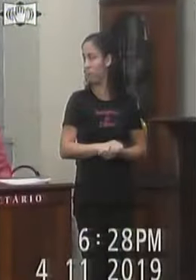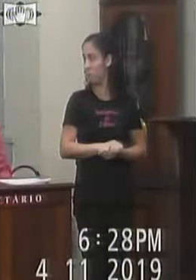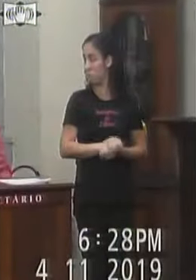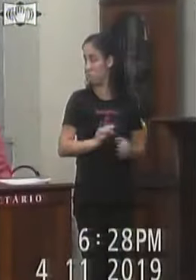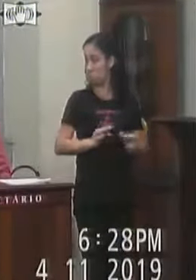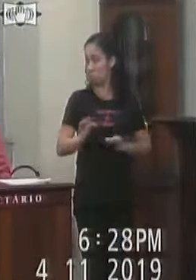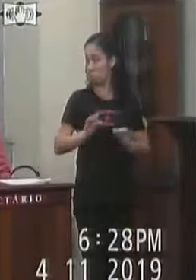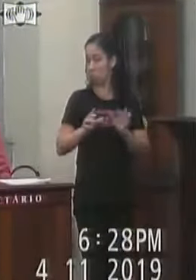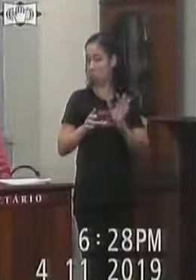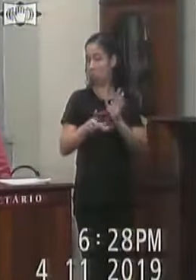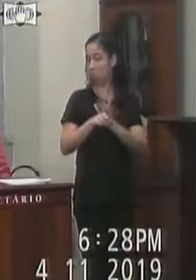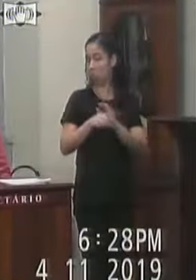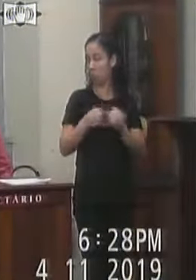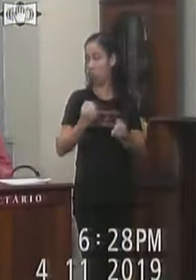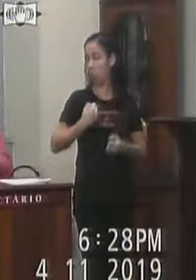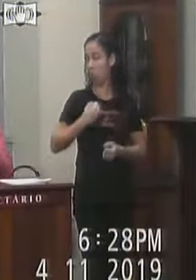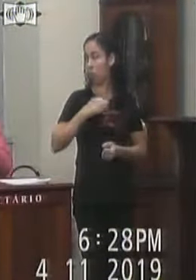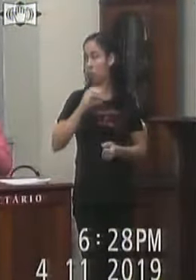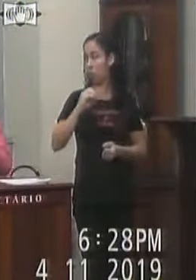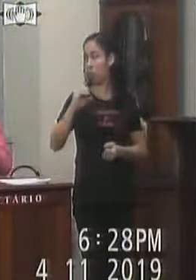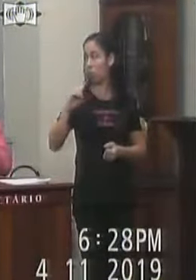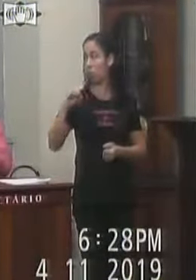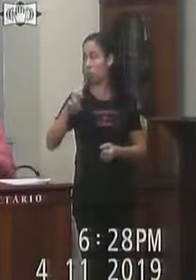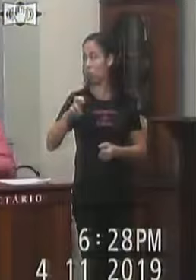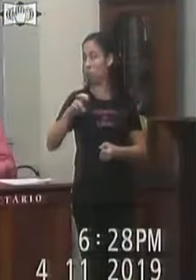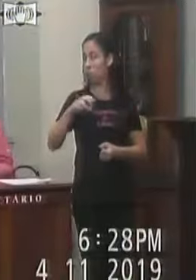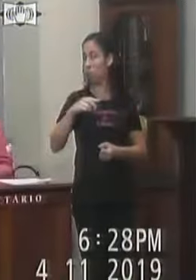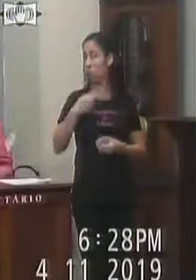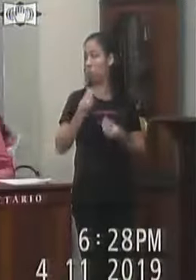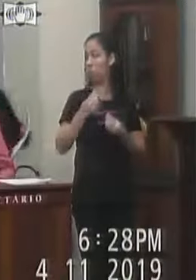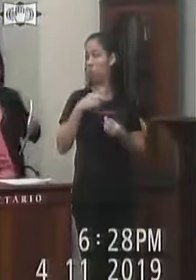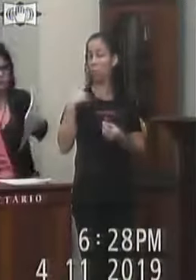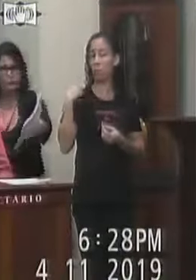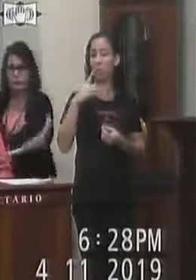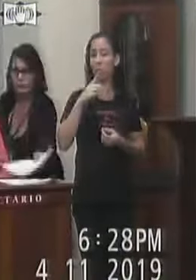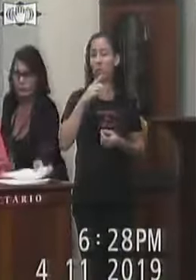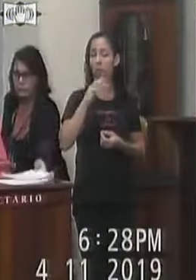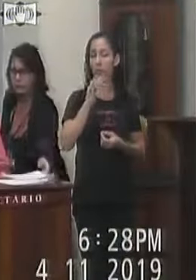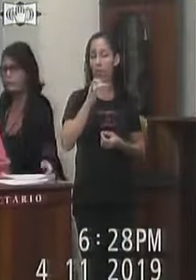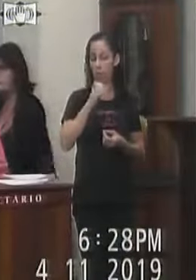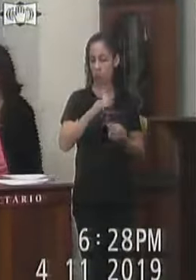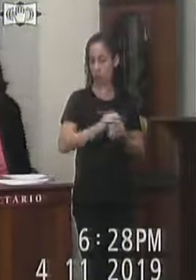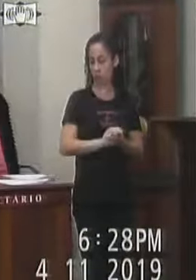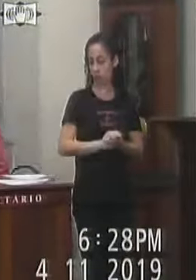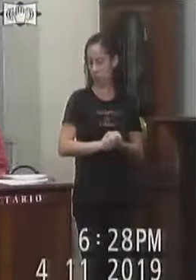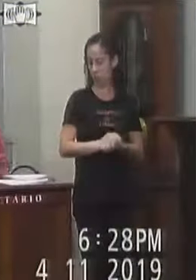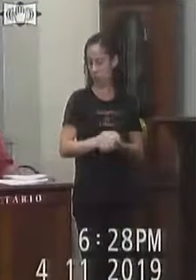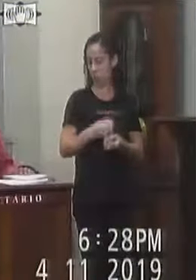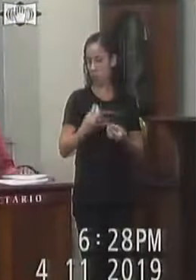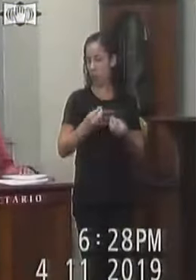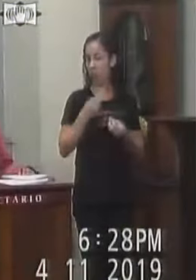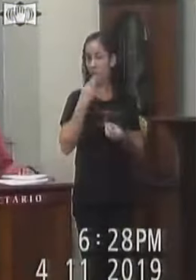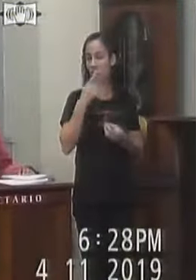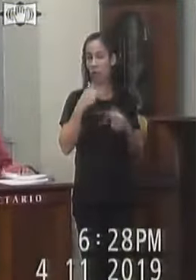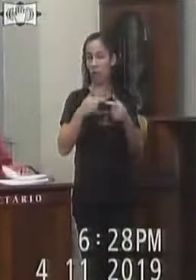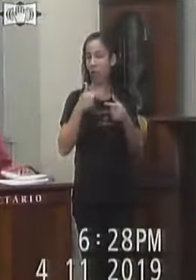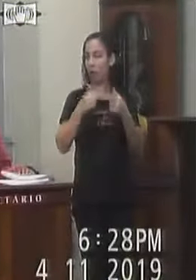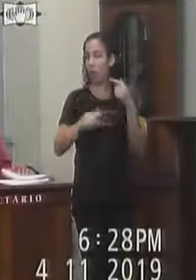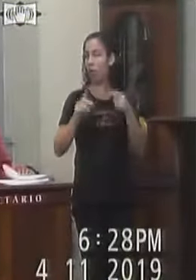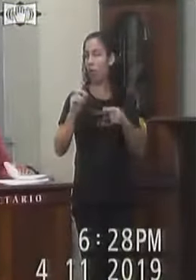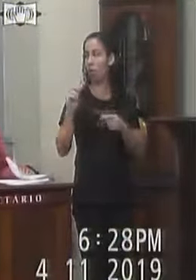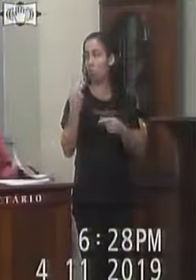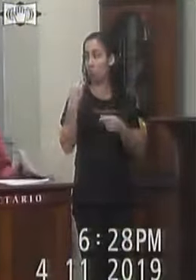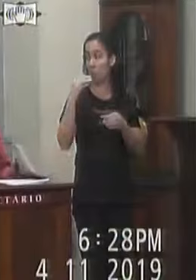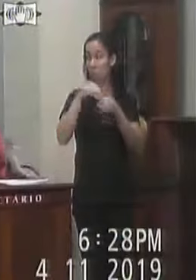Projeto De resolução 005 De 2019 Da vereadora Fabiane Vasconcelos Vai para Discussão Única